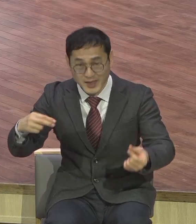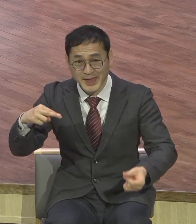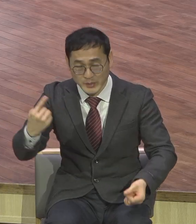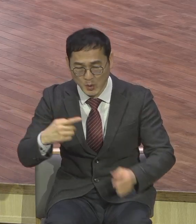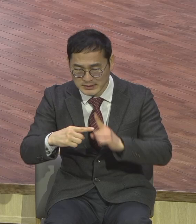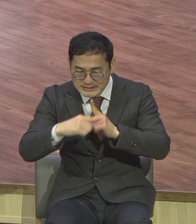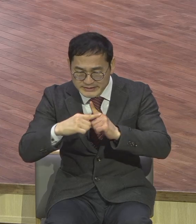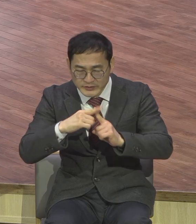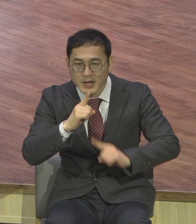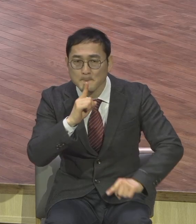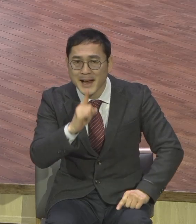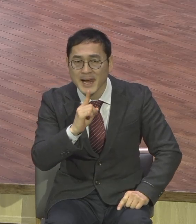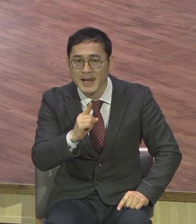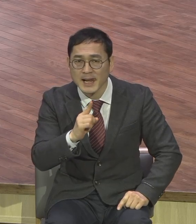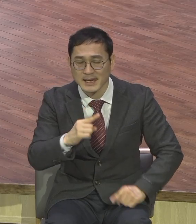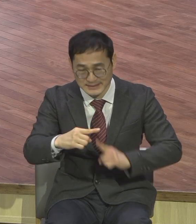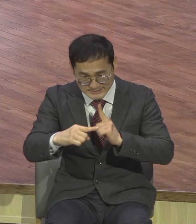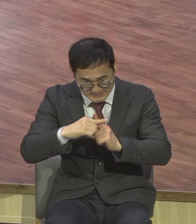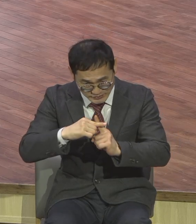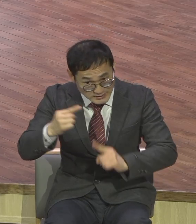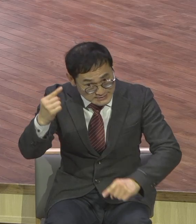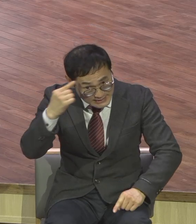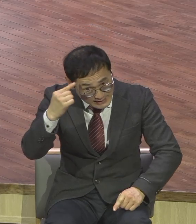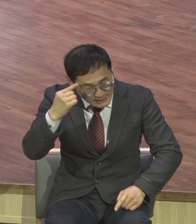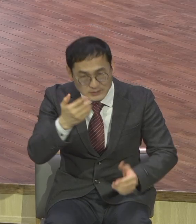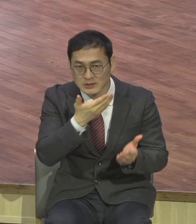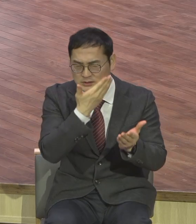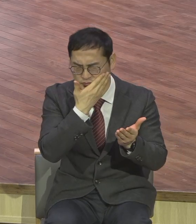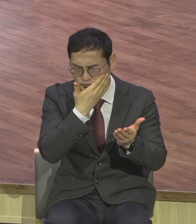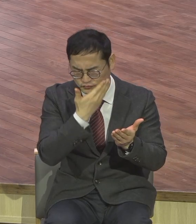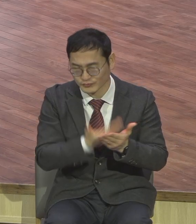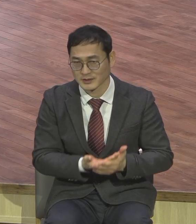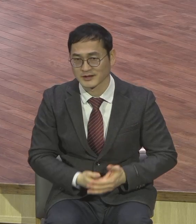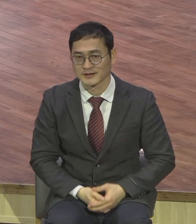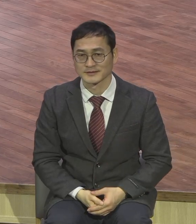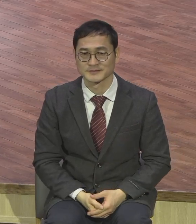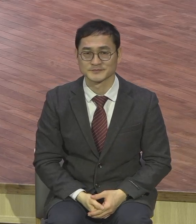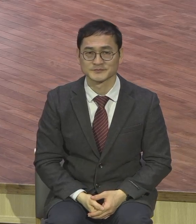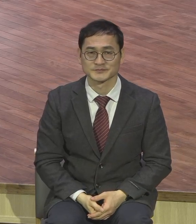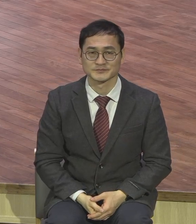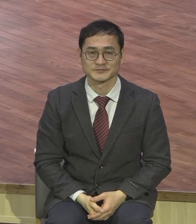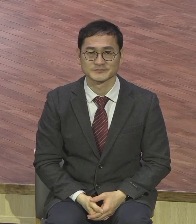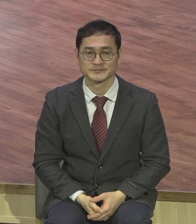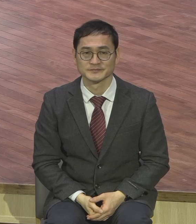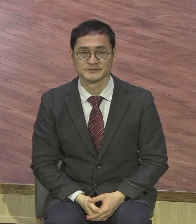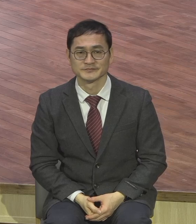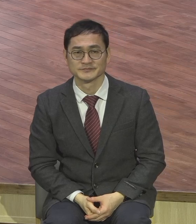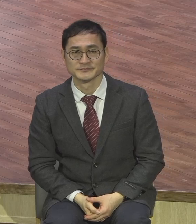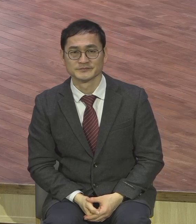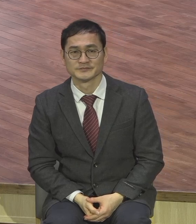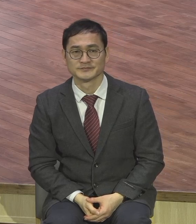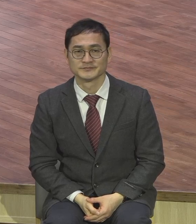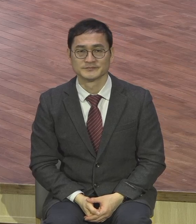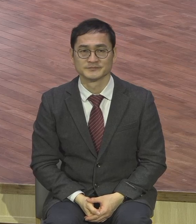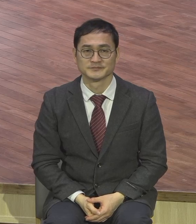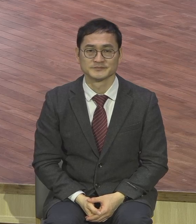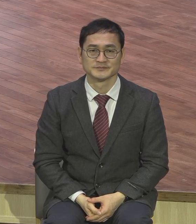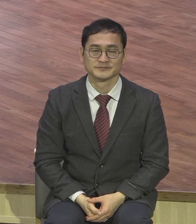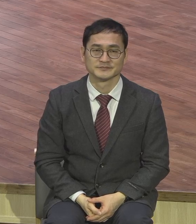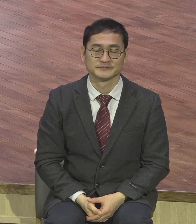중요하다는 거예요 긍정적인 말 그래야 일이 잘